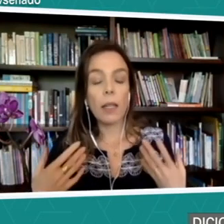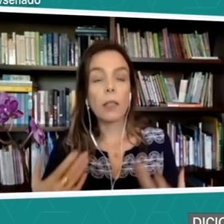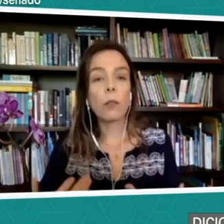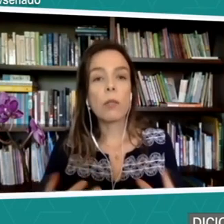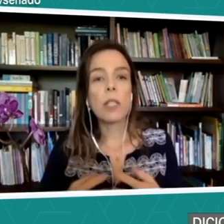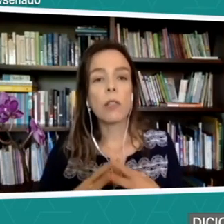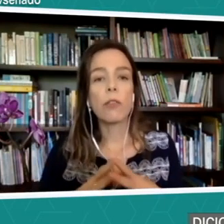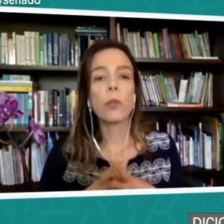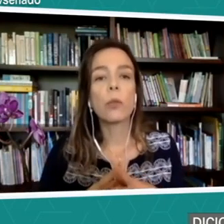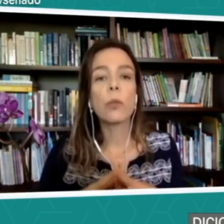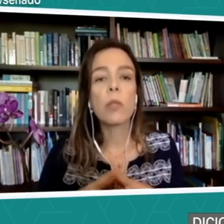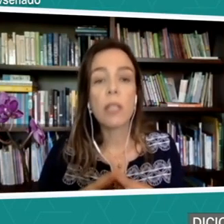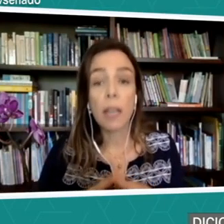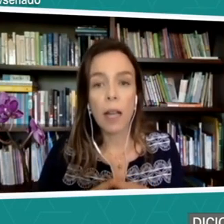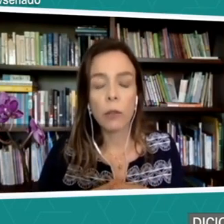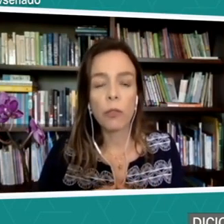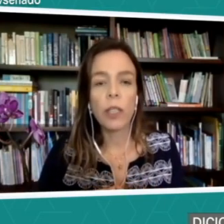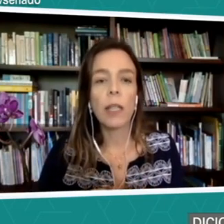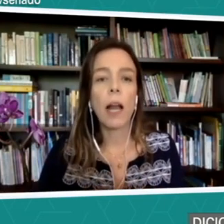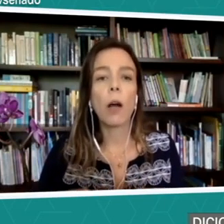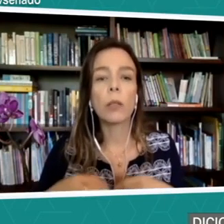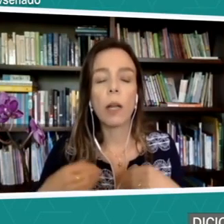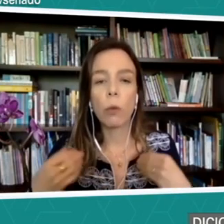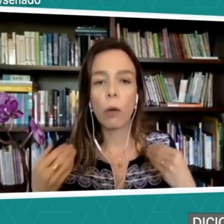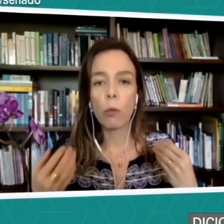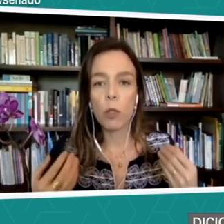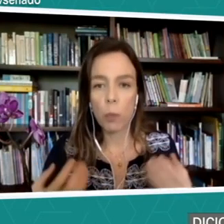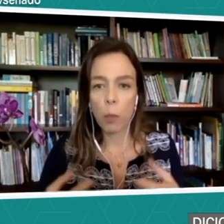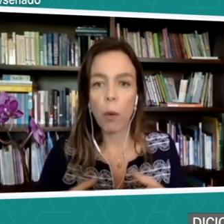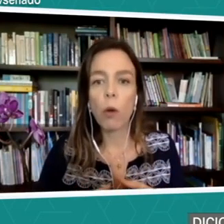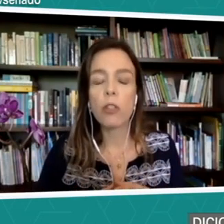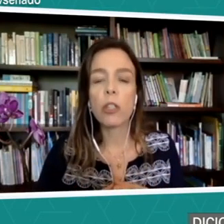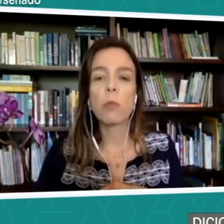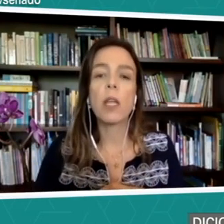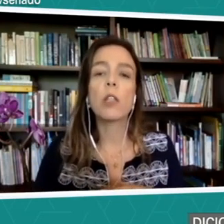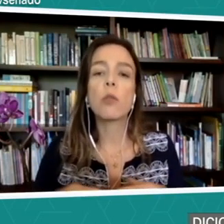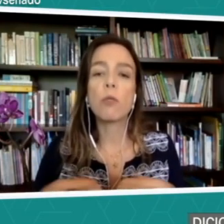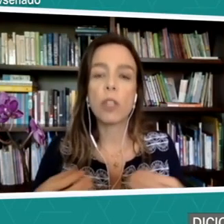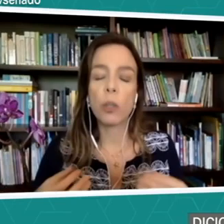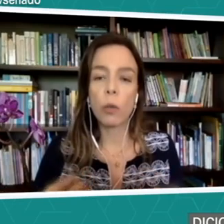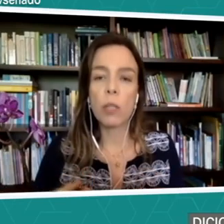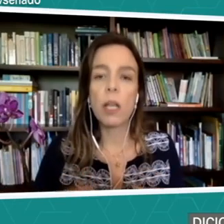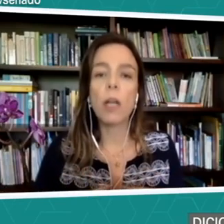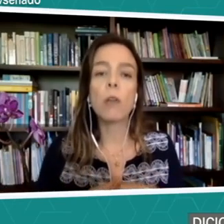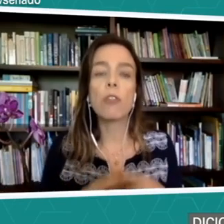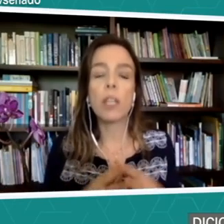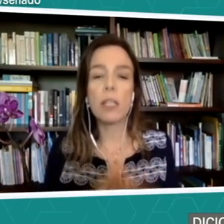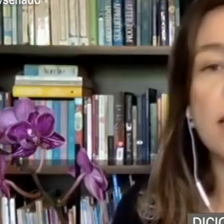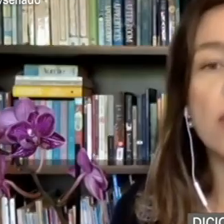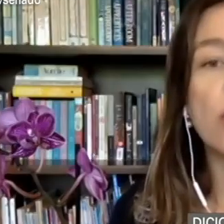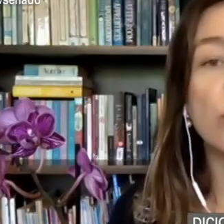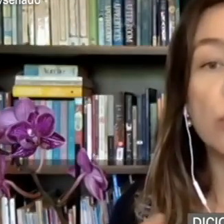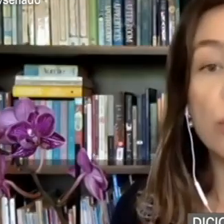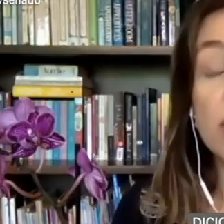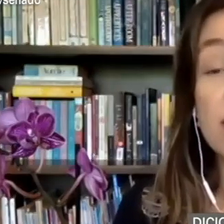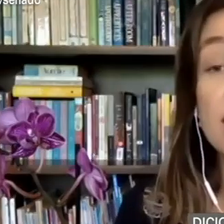Inclusive, o Senado Federal está com algumas propostas mesmo de inclusão, de que tudo seja